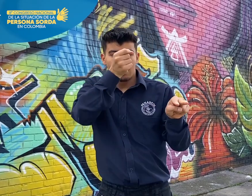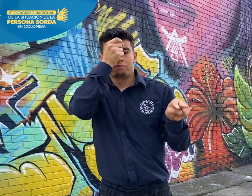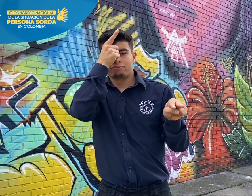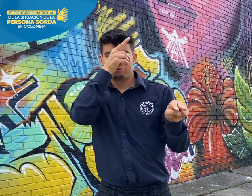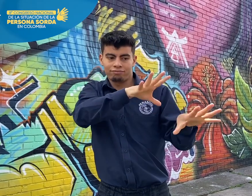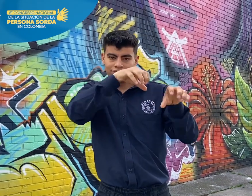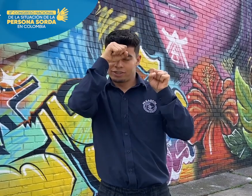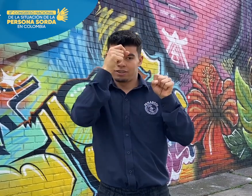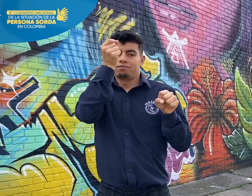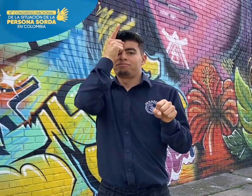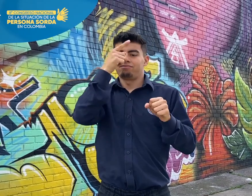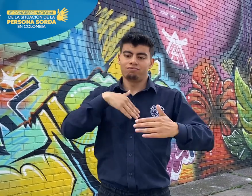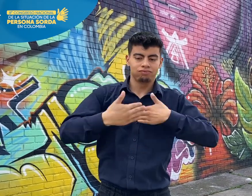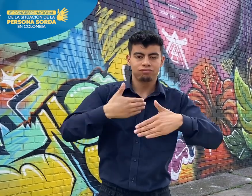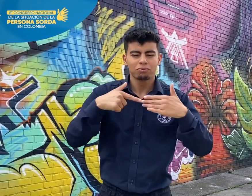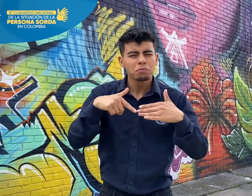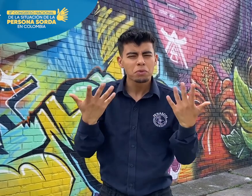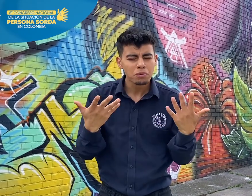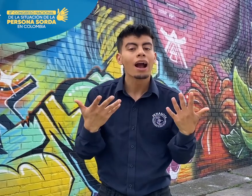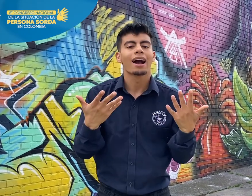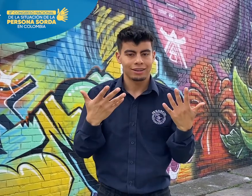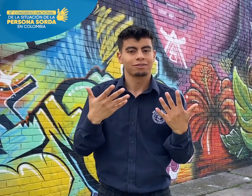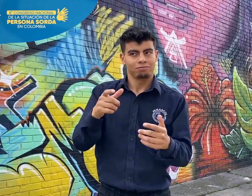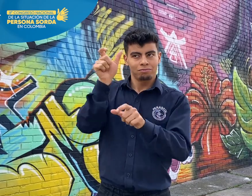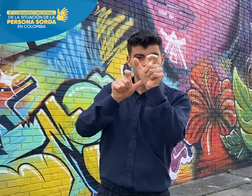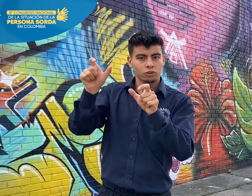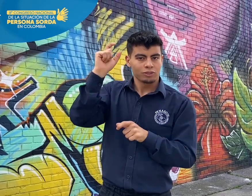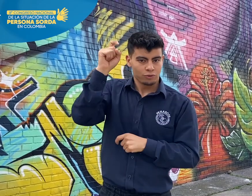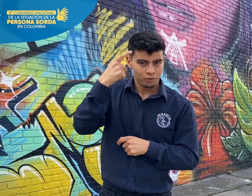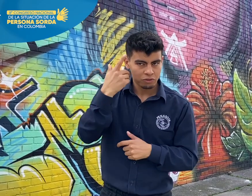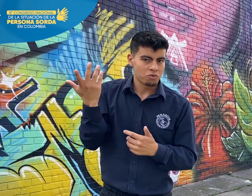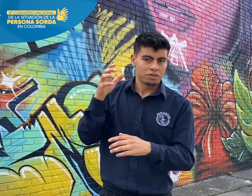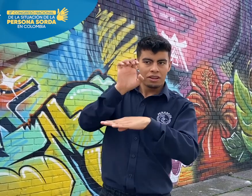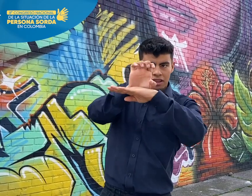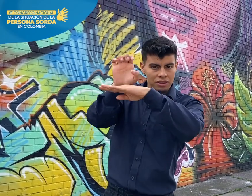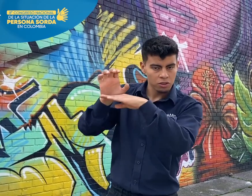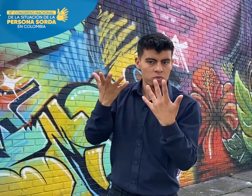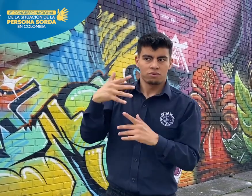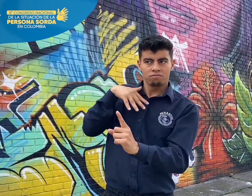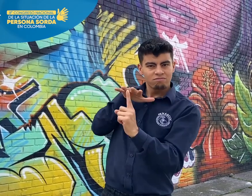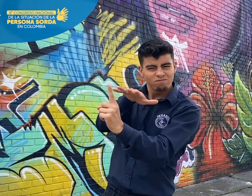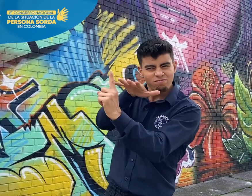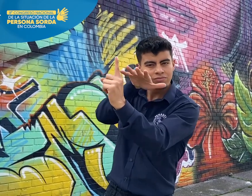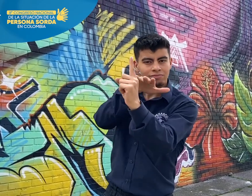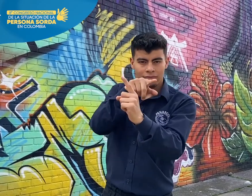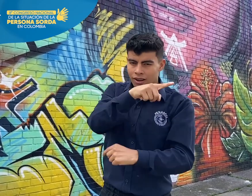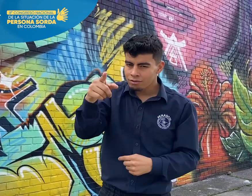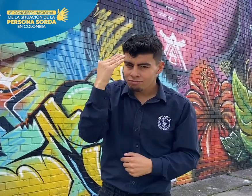acercaron al texto y realizaron el trabajo. Esto con el fin de que las personas sordas de Colombia tengan una